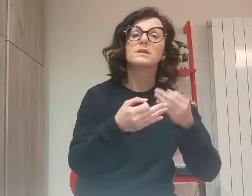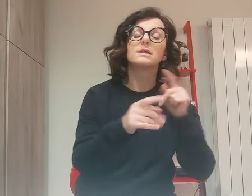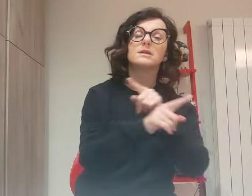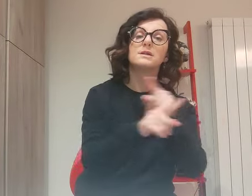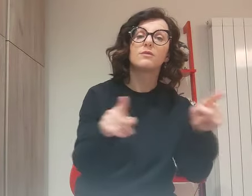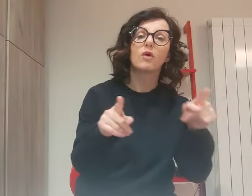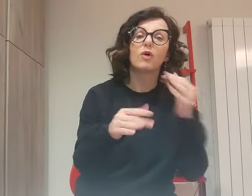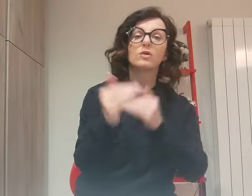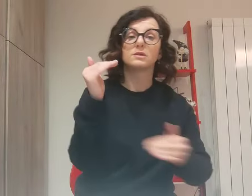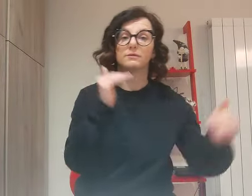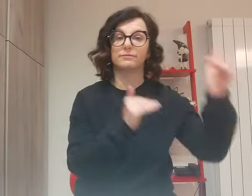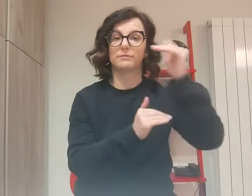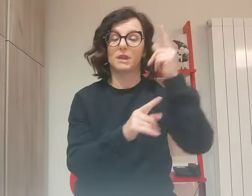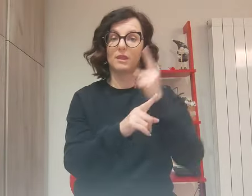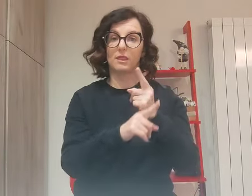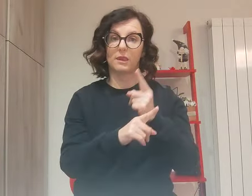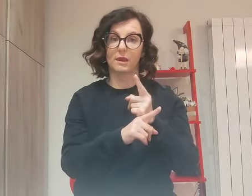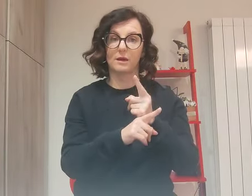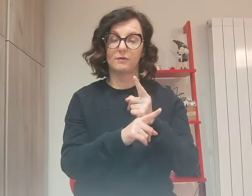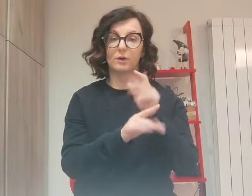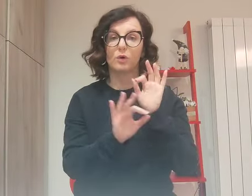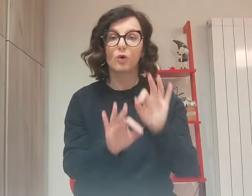non entrerete nel Regno dei Cieli